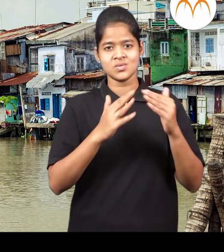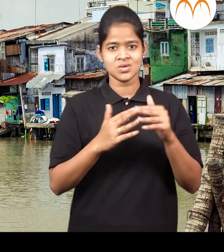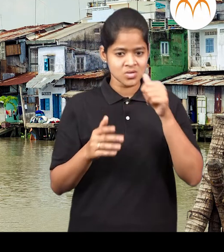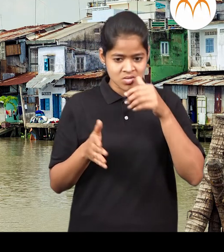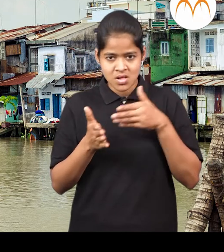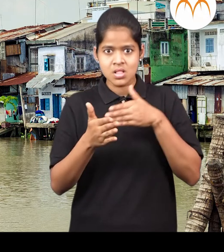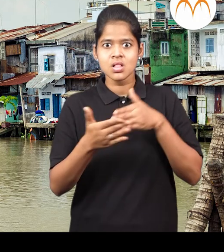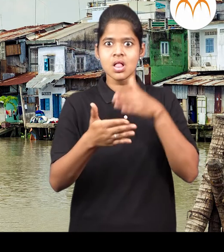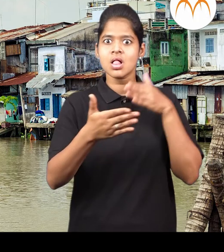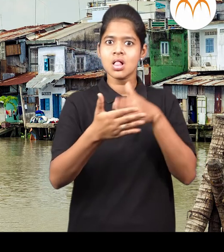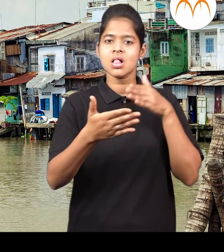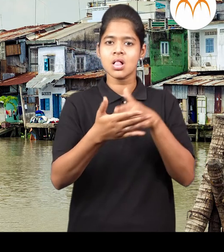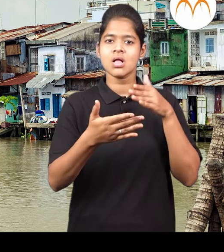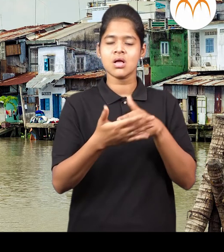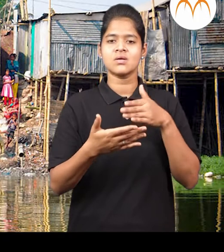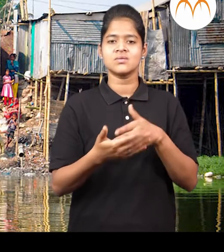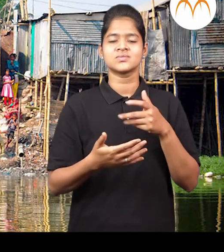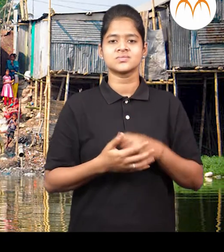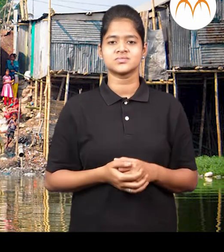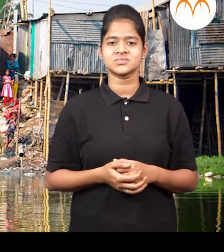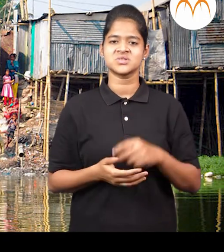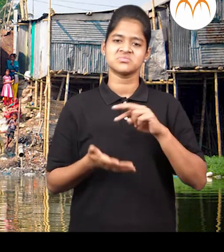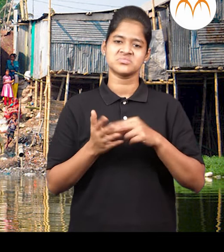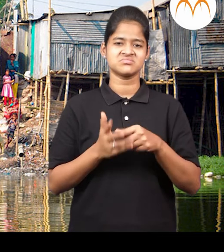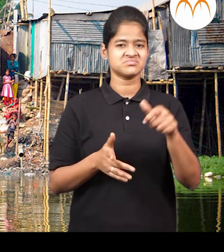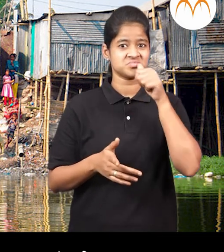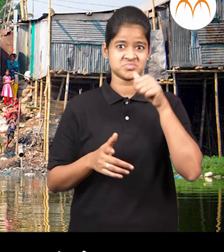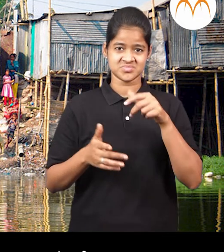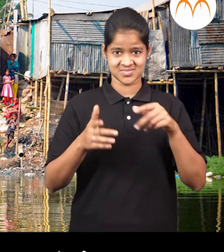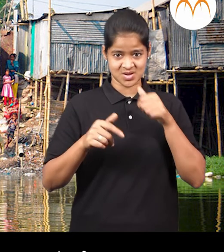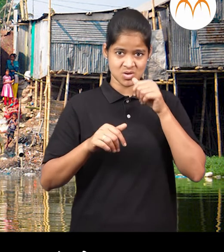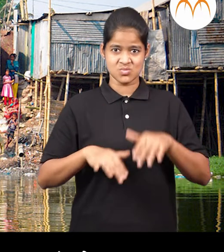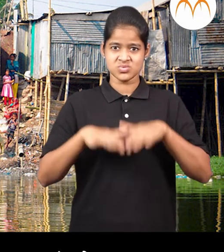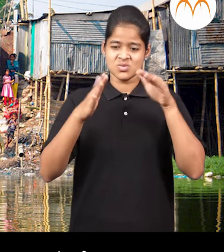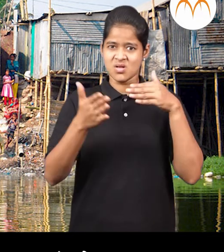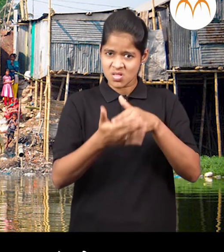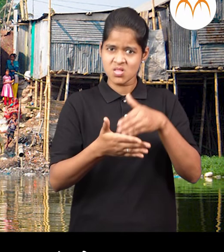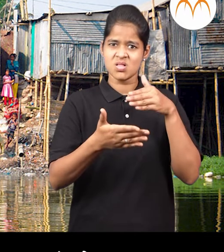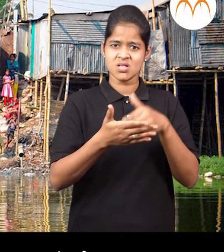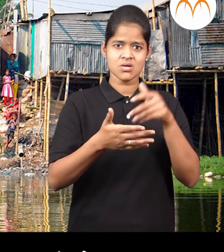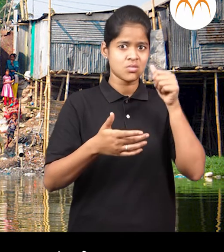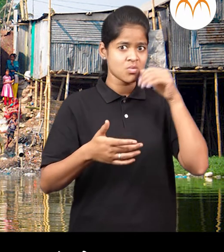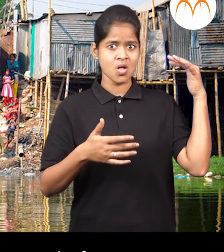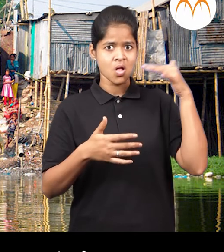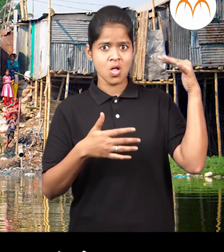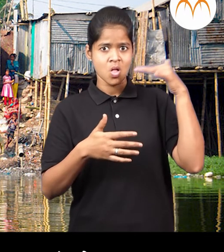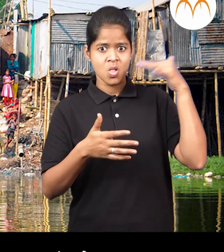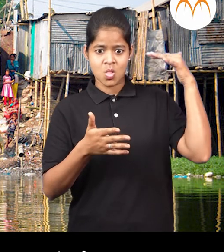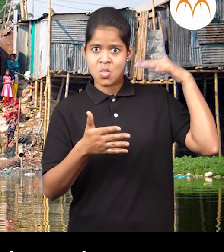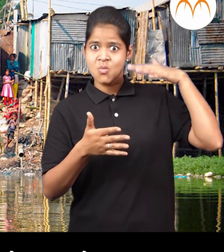पानयाची जानयाची वाट बंद करतात त्या मुले नदीचा पानयाचा प्रवाह थामतो